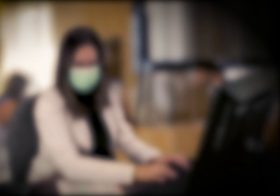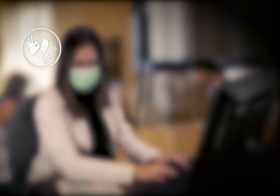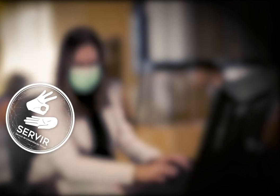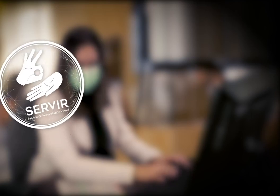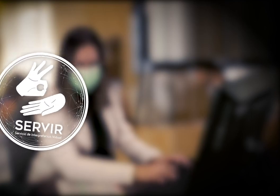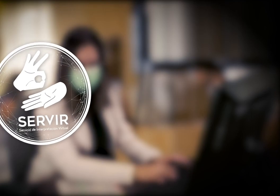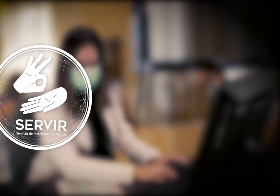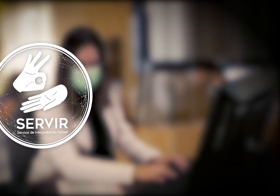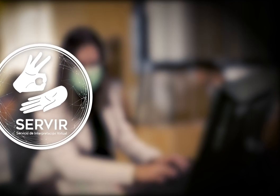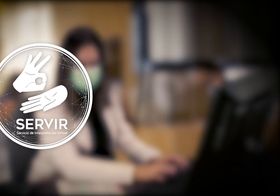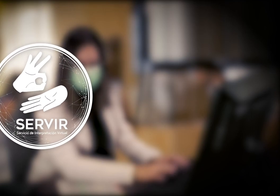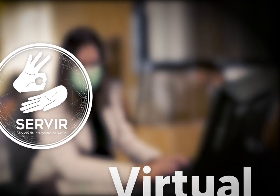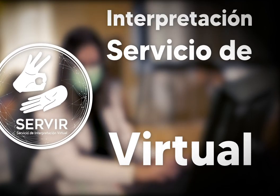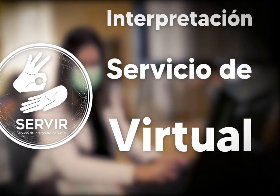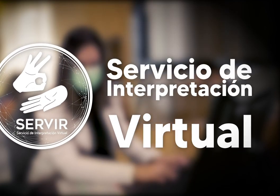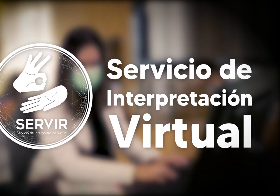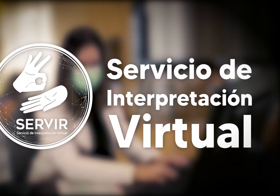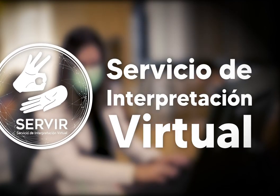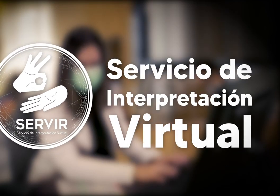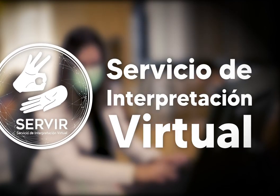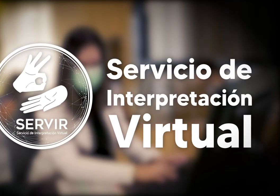Servicio de Interpretación Virtual Servir